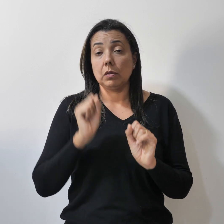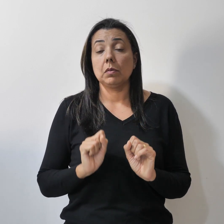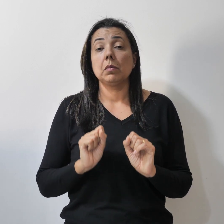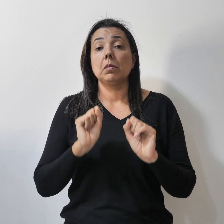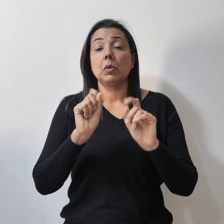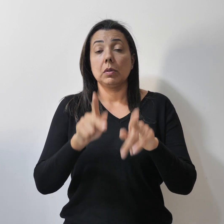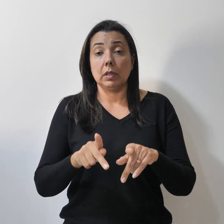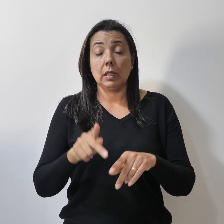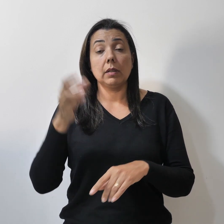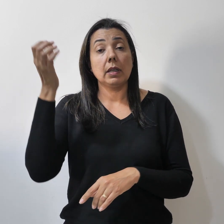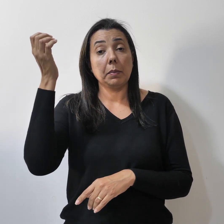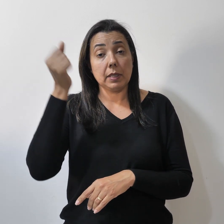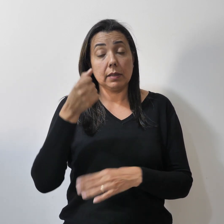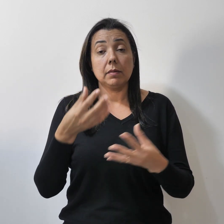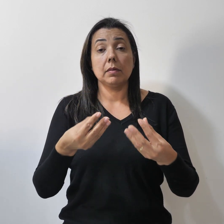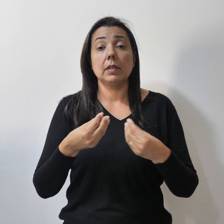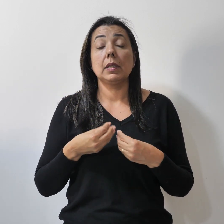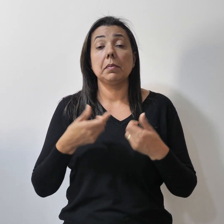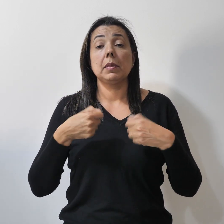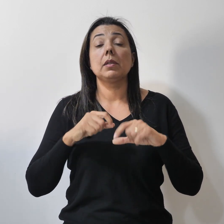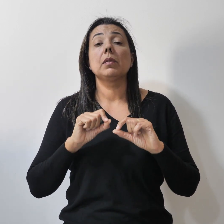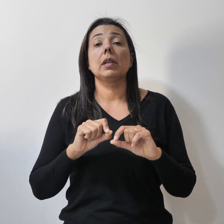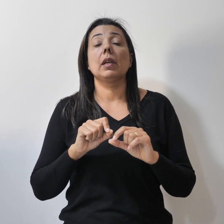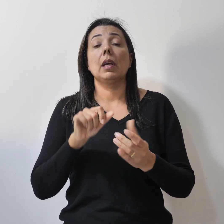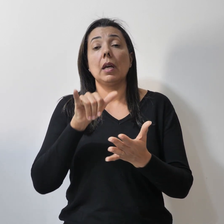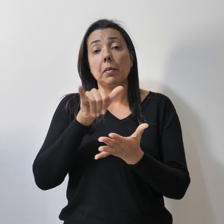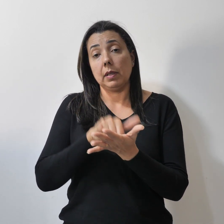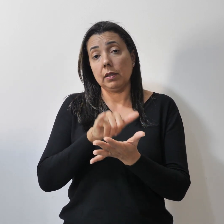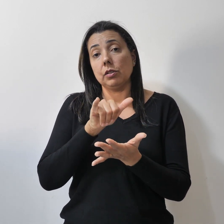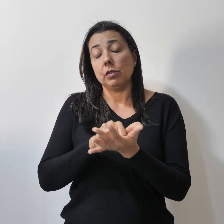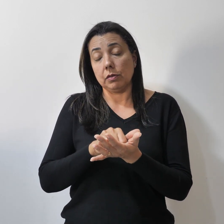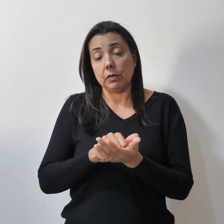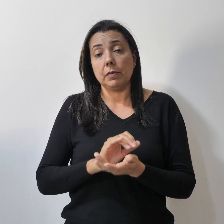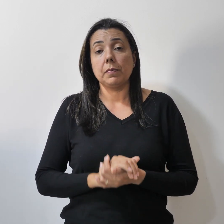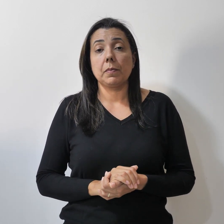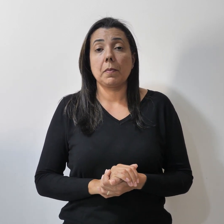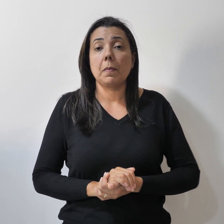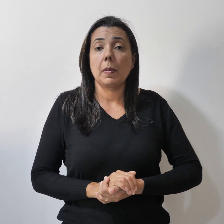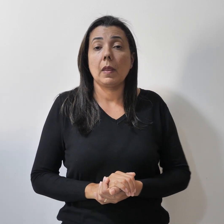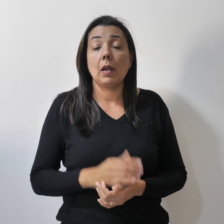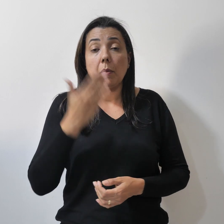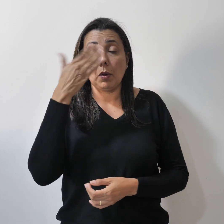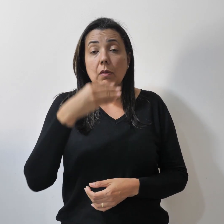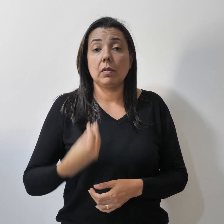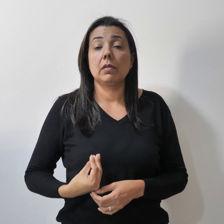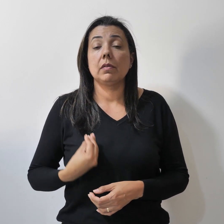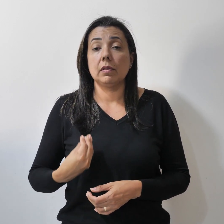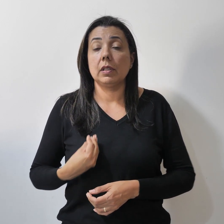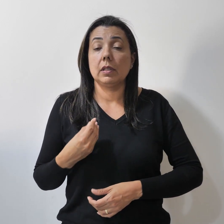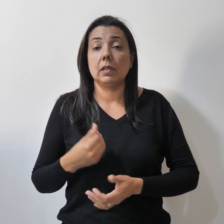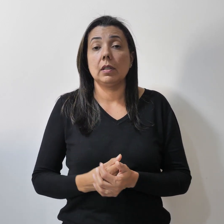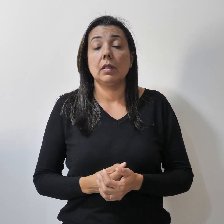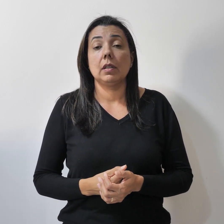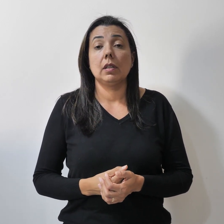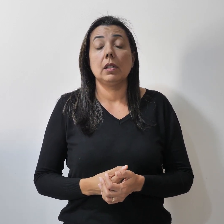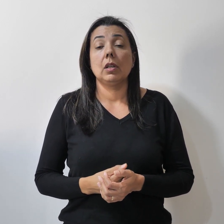e pensionistas precisam baixar o aplicativo Prova de Vida GDF, inserir o